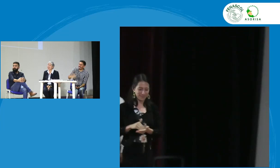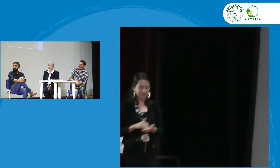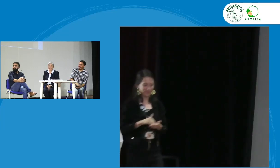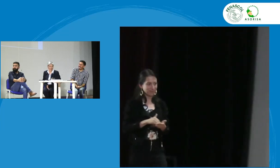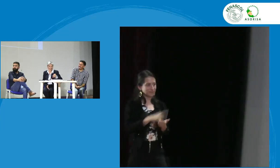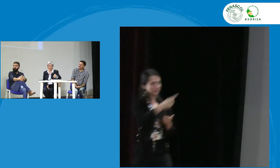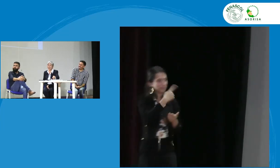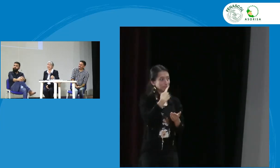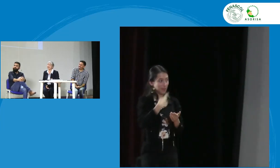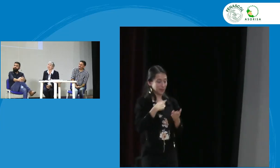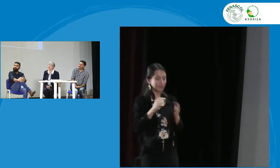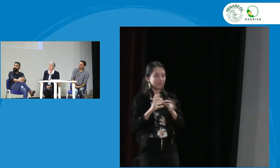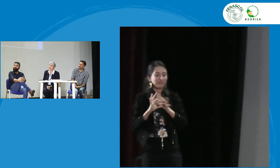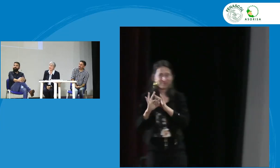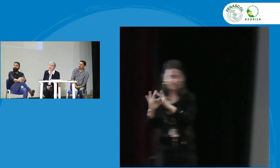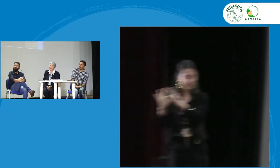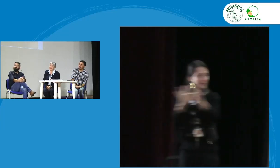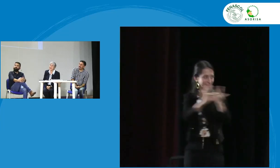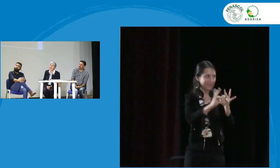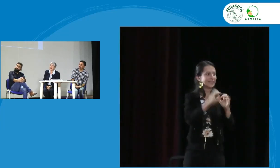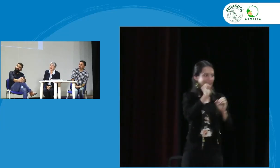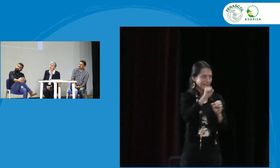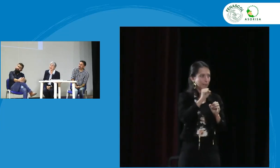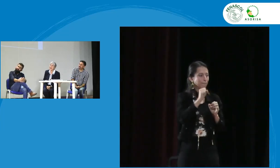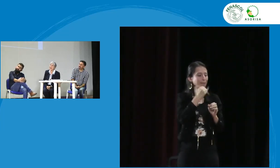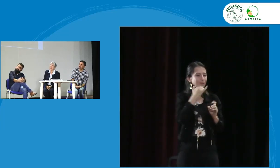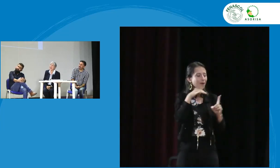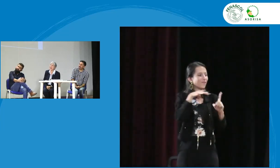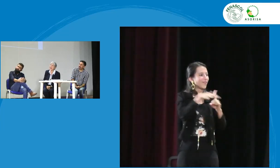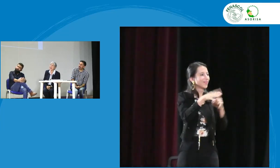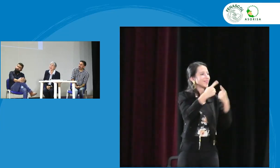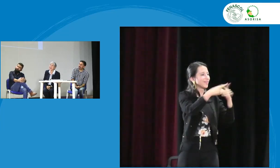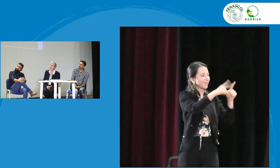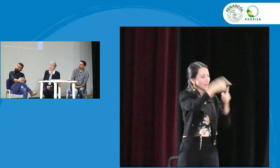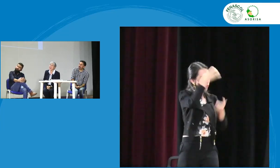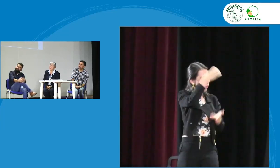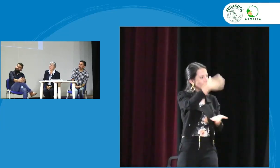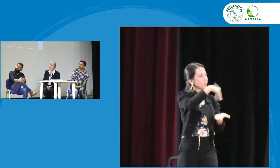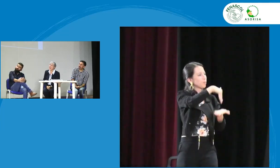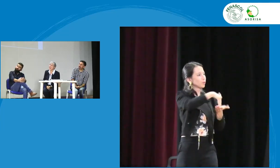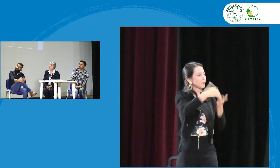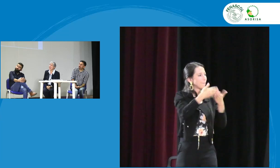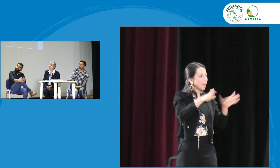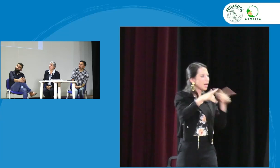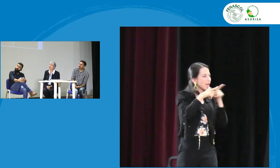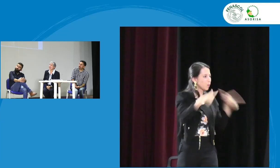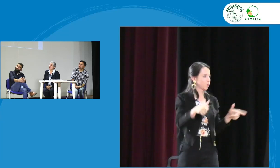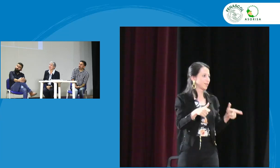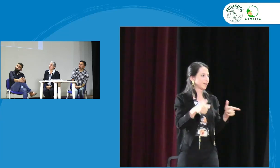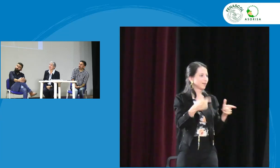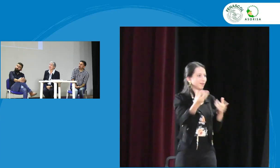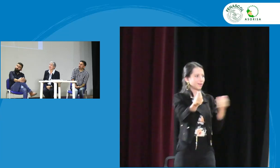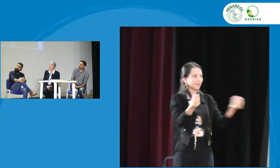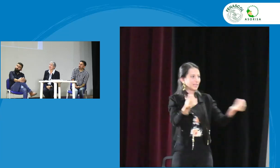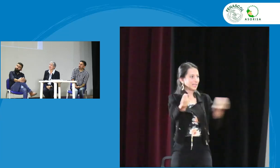excelente de nuevo estamos hablando de que todos somos responsables pero es importante